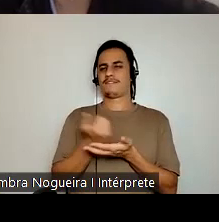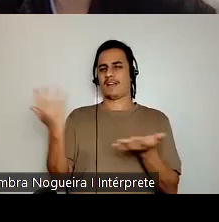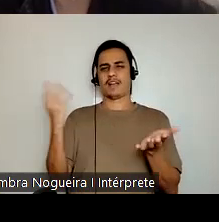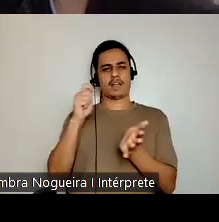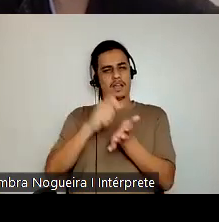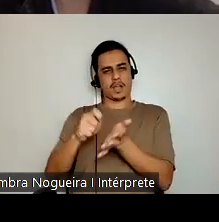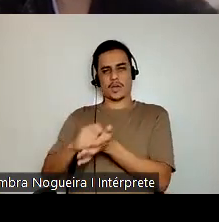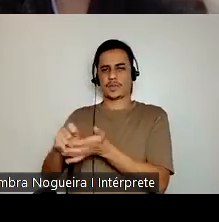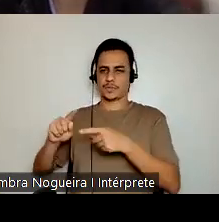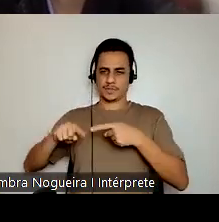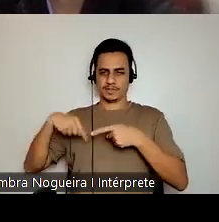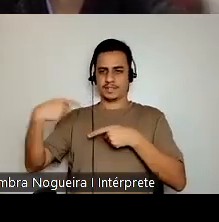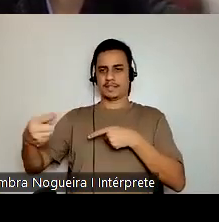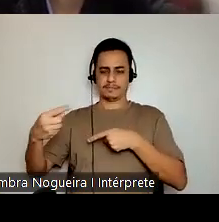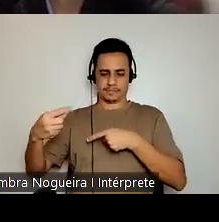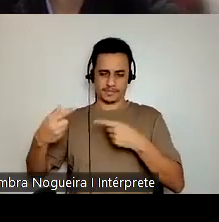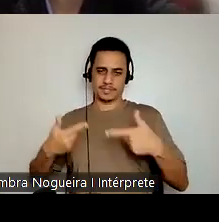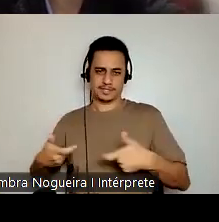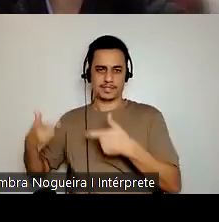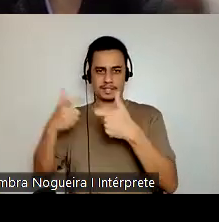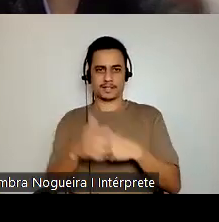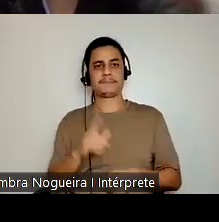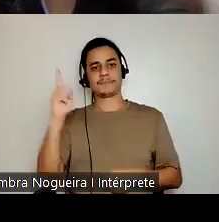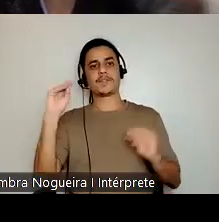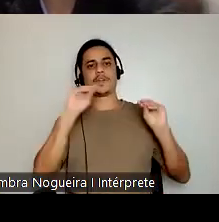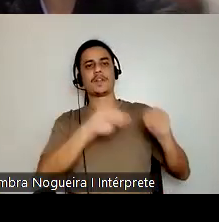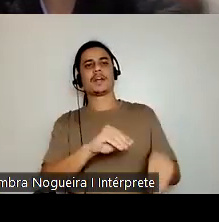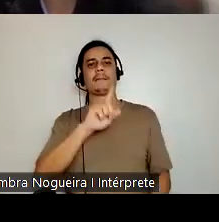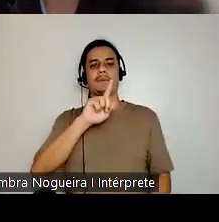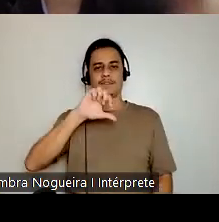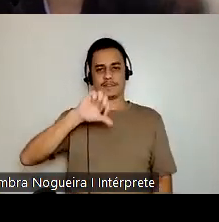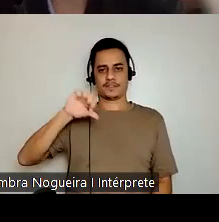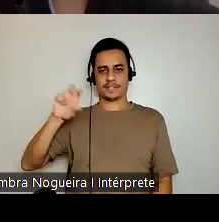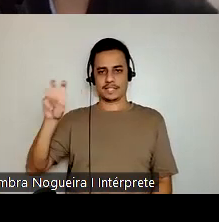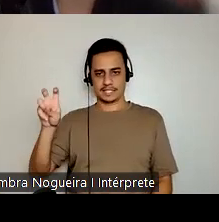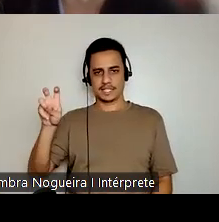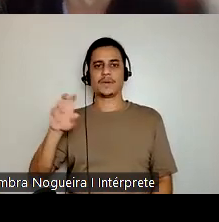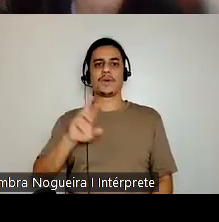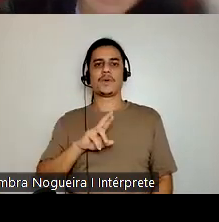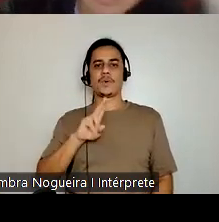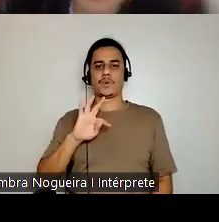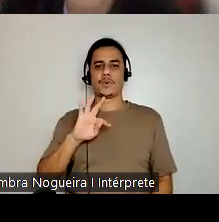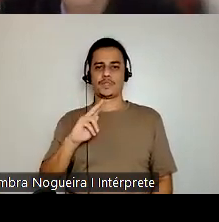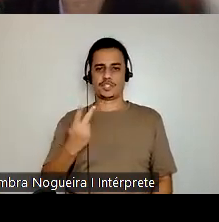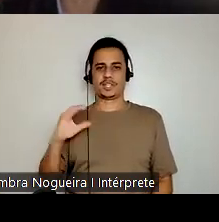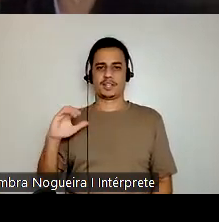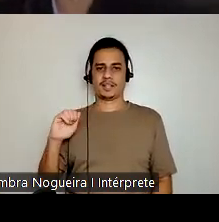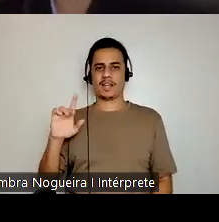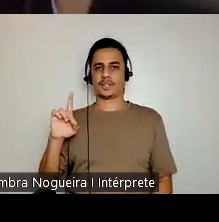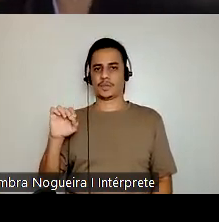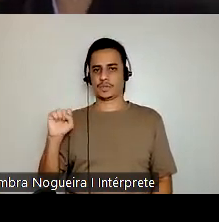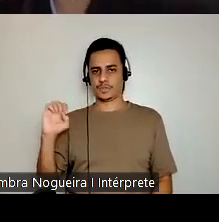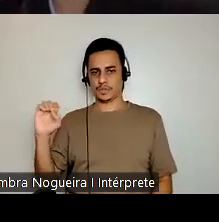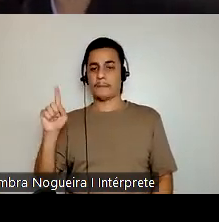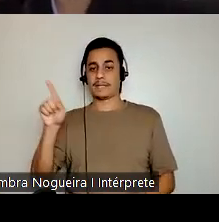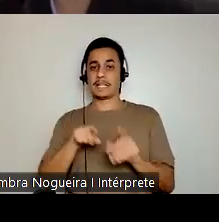do pós-guerra, aqui está em 1995 no caso de Ruth Cardoso, mas ela fez pesquisa de 59 a